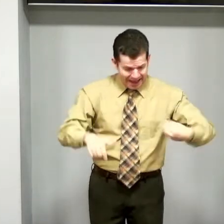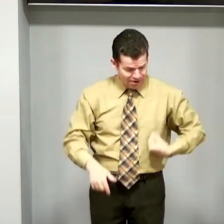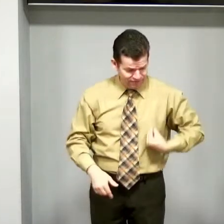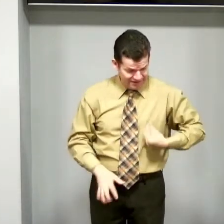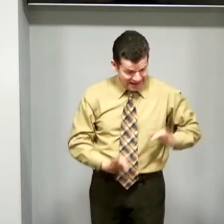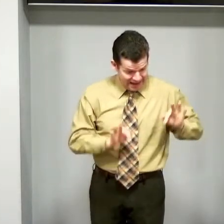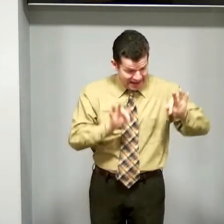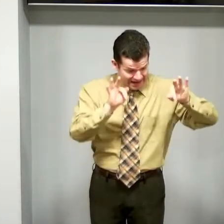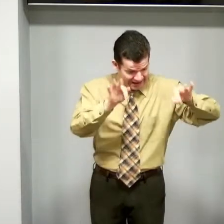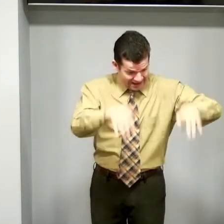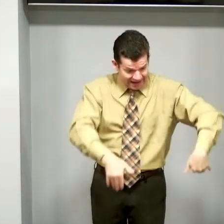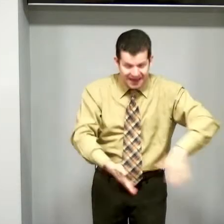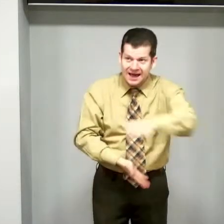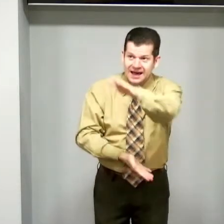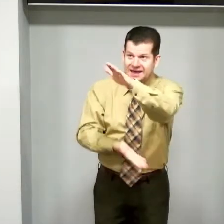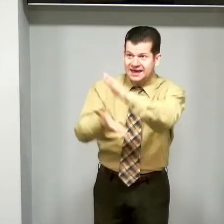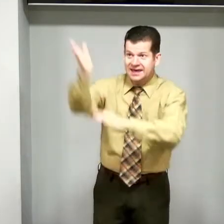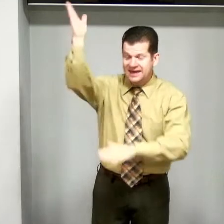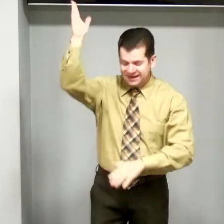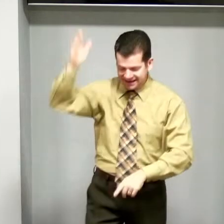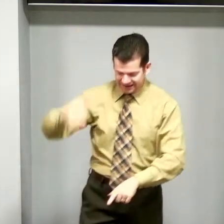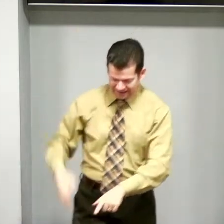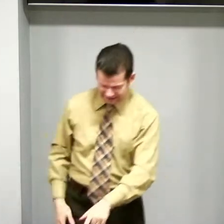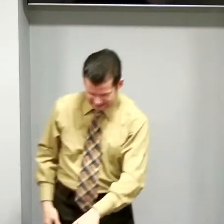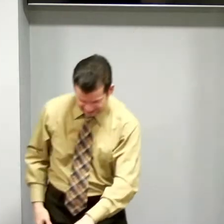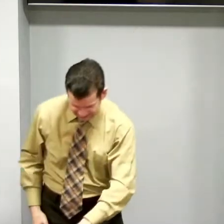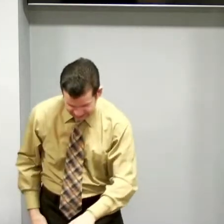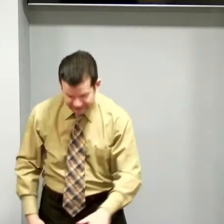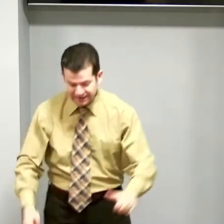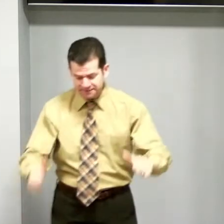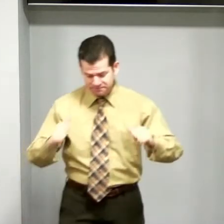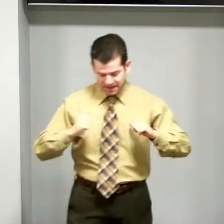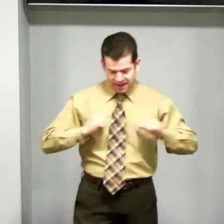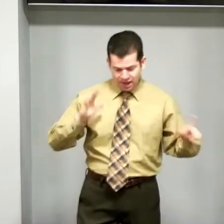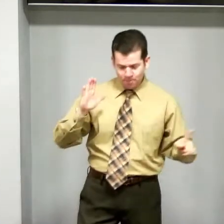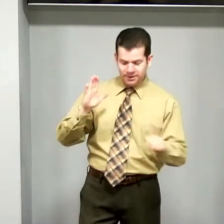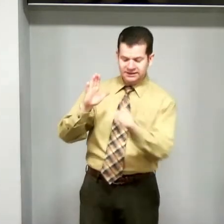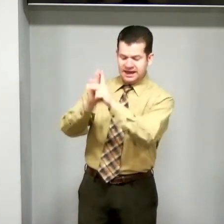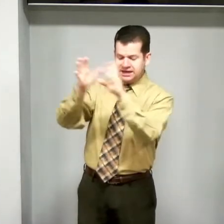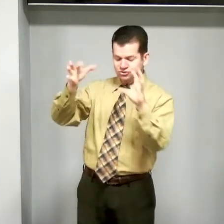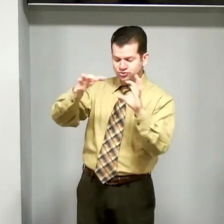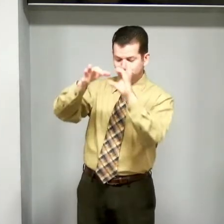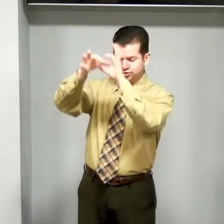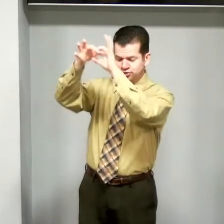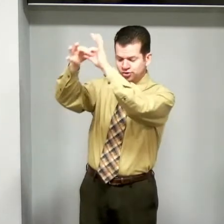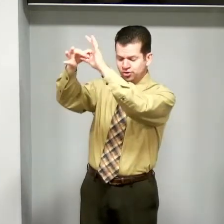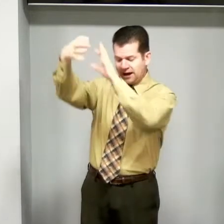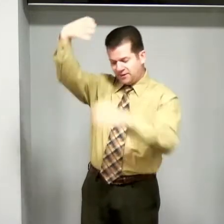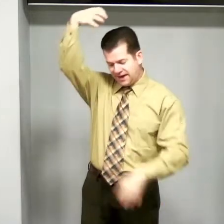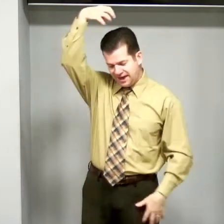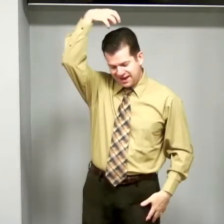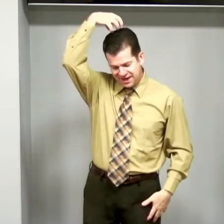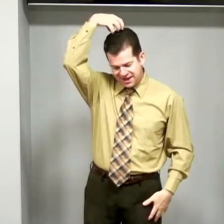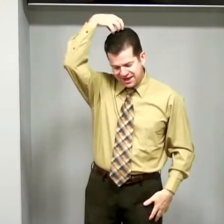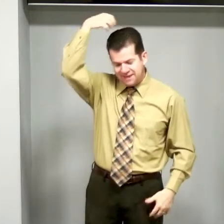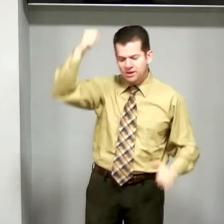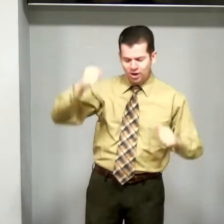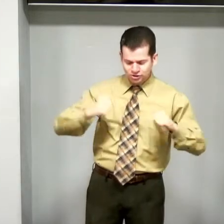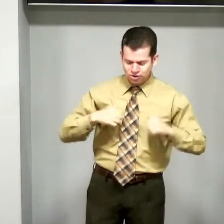ao fim da carreira aqui. Eu pertenço ao rei, sou